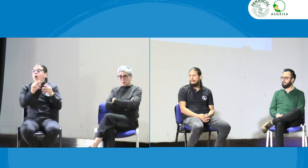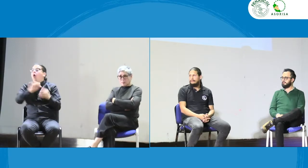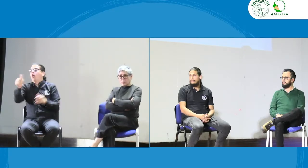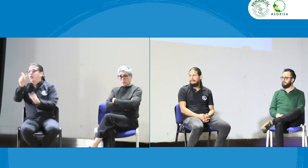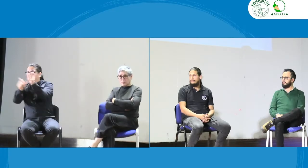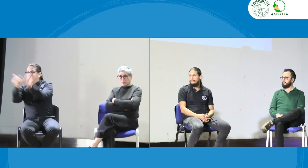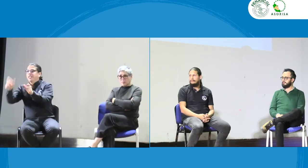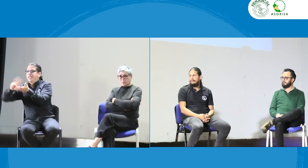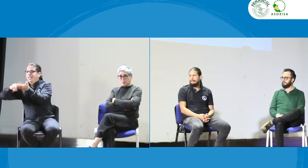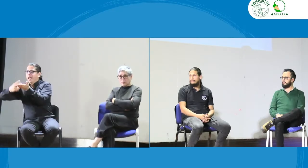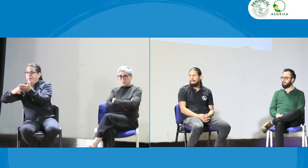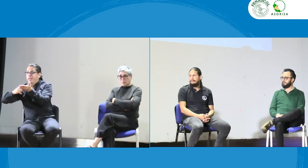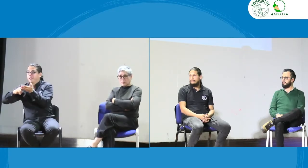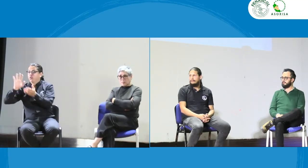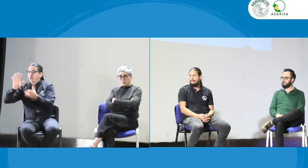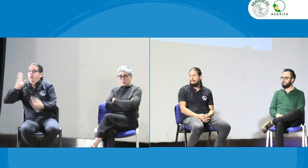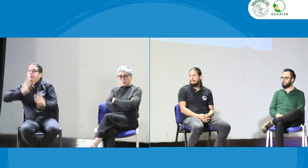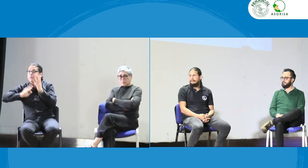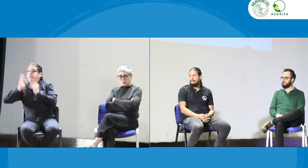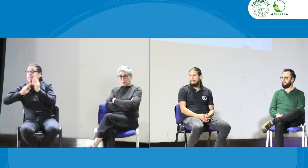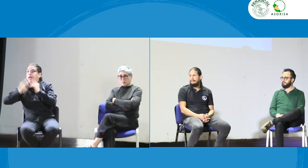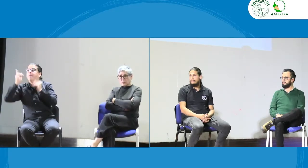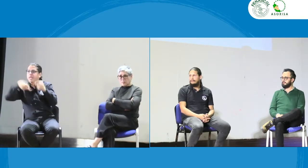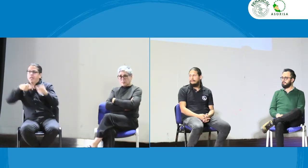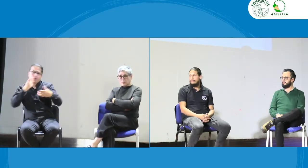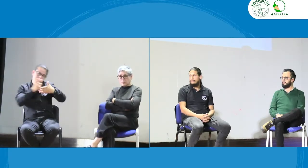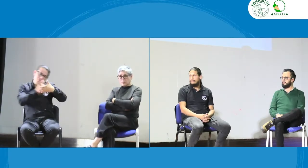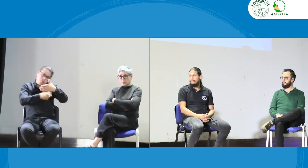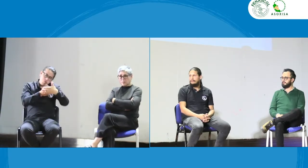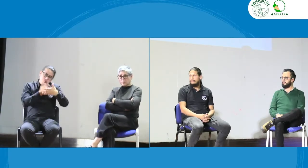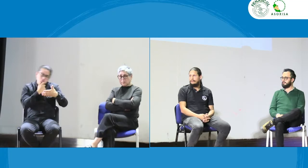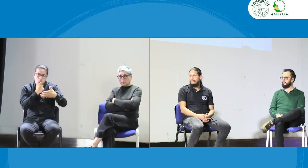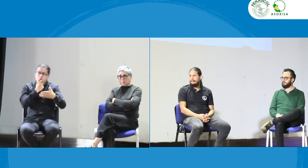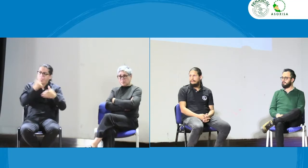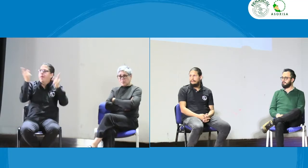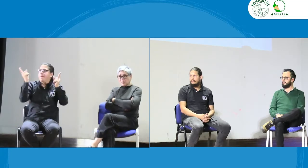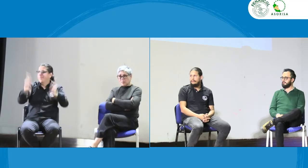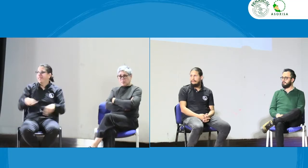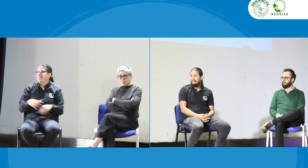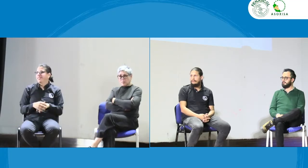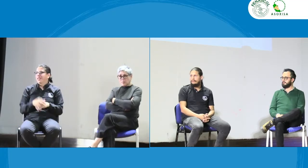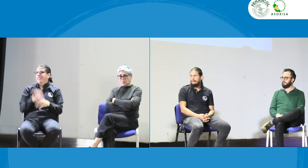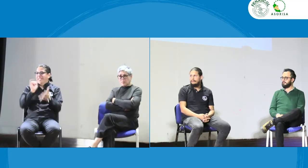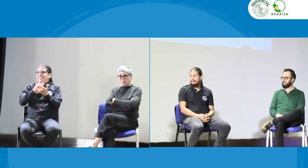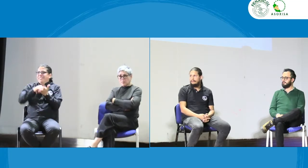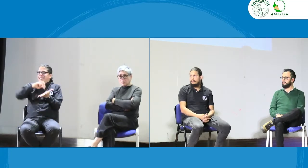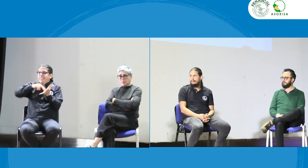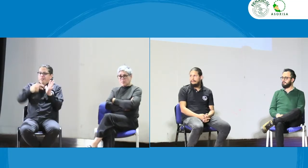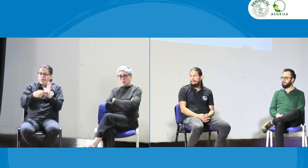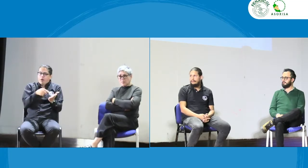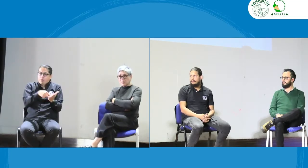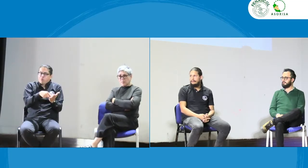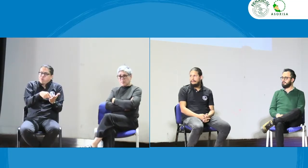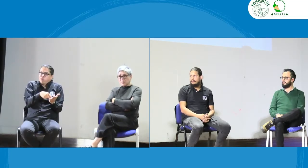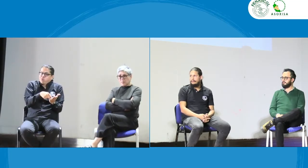otras personas, intérpretes de mucha experiencia, también lo vieron, lo retroalimentaron. Entonces, este